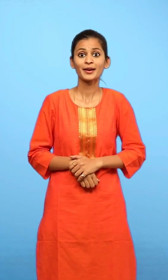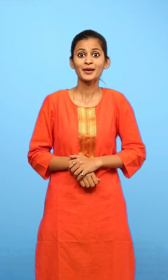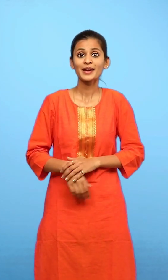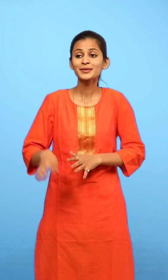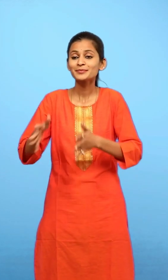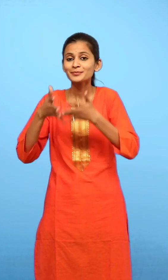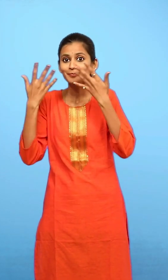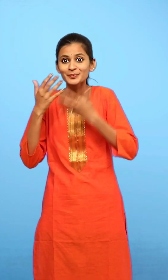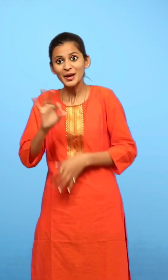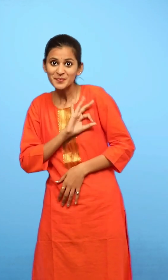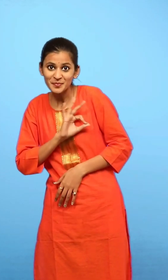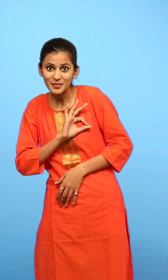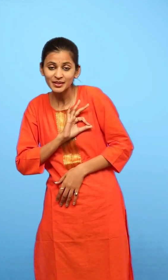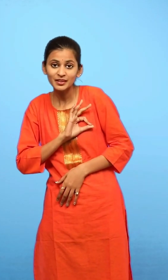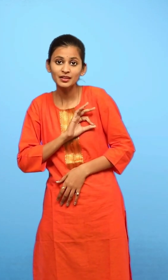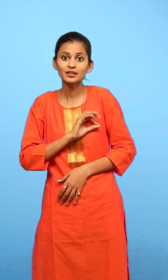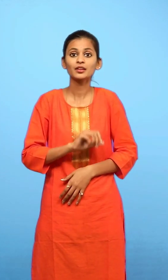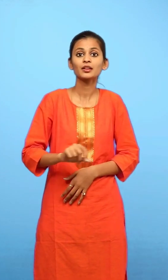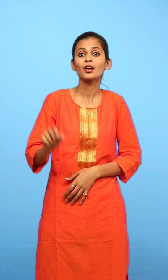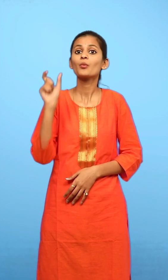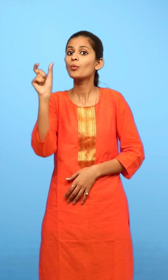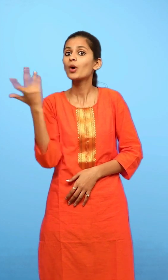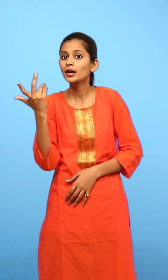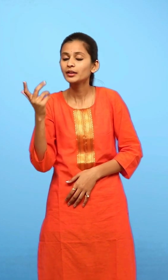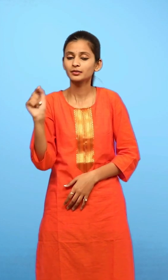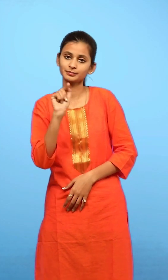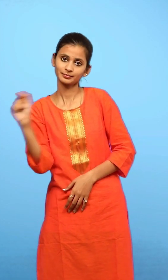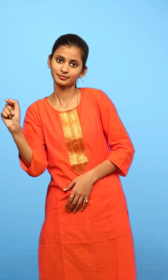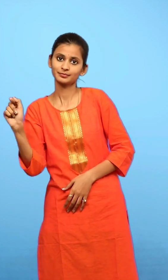अच्छी लगने वाली महक को कहेंगे रिक्तिस्थान